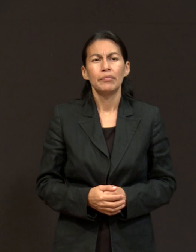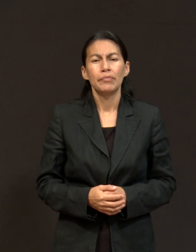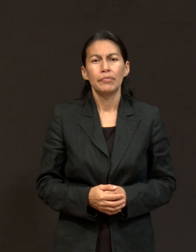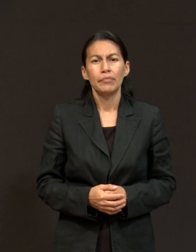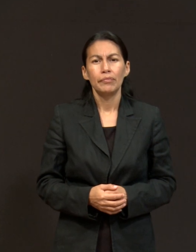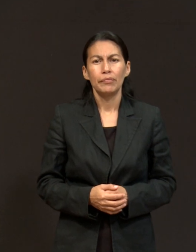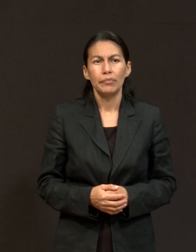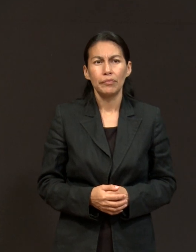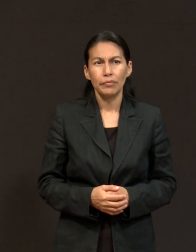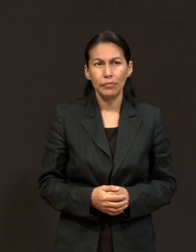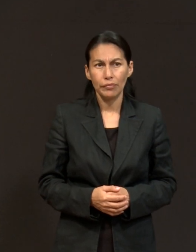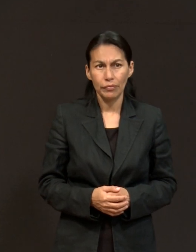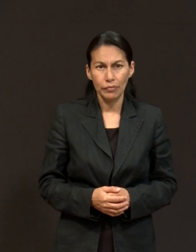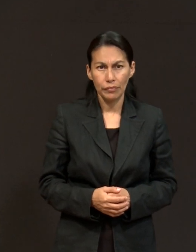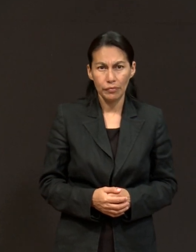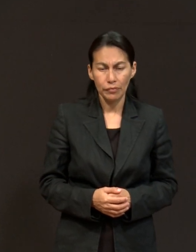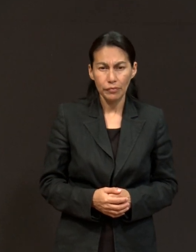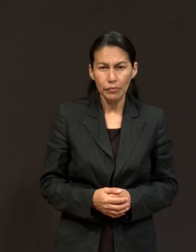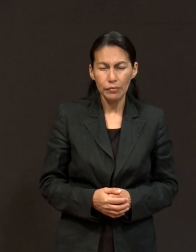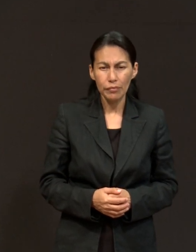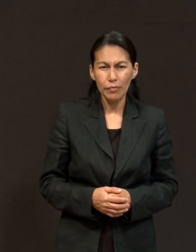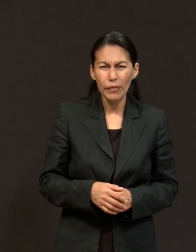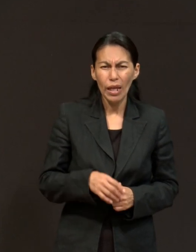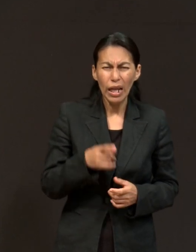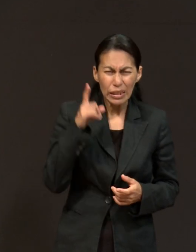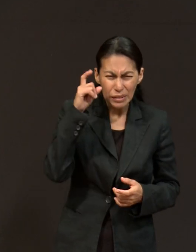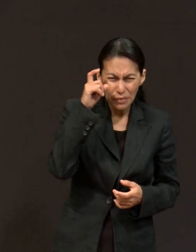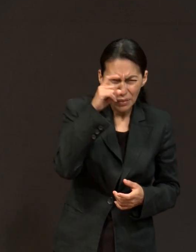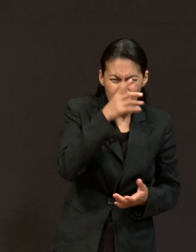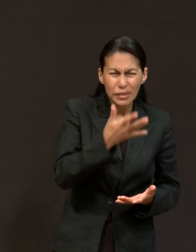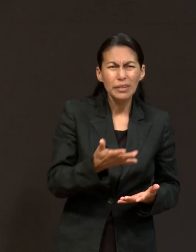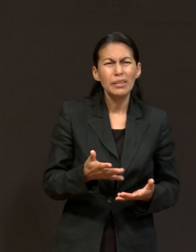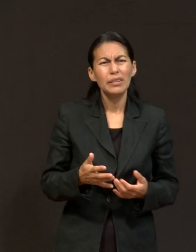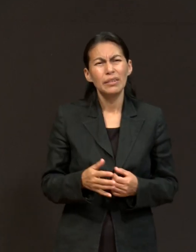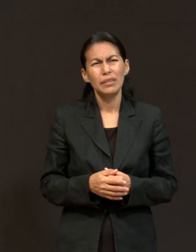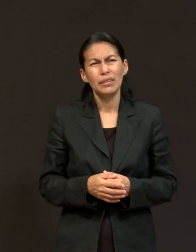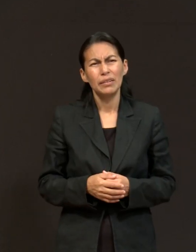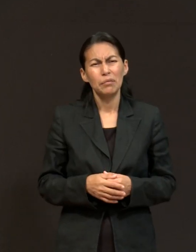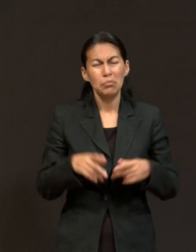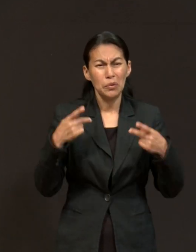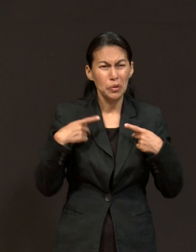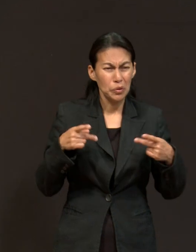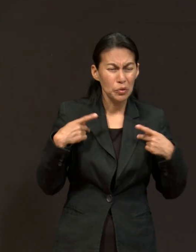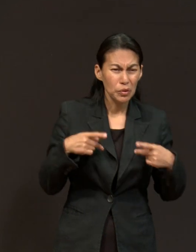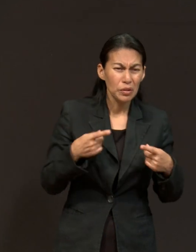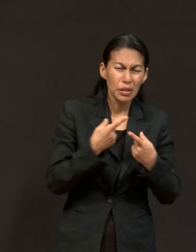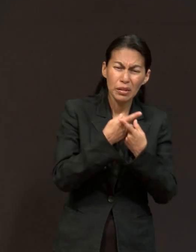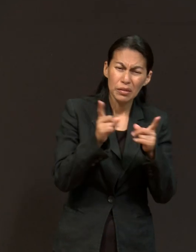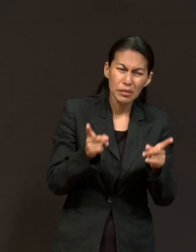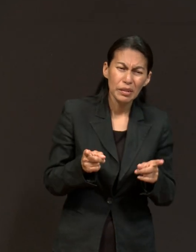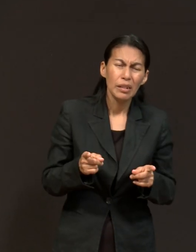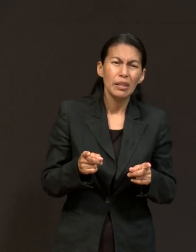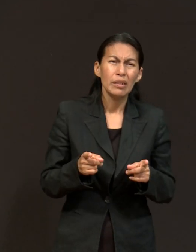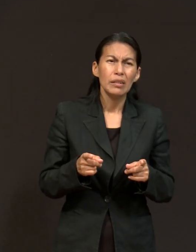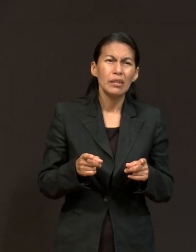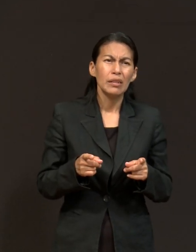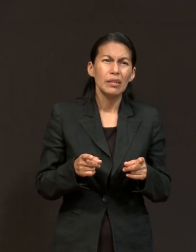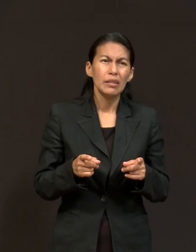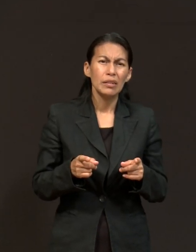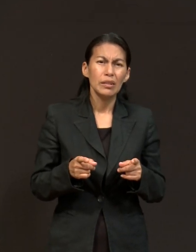En ese momento, pues era un poco tedioso porque eran muchos pacientes con la misma, con el mismo padecimiento y